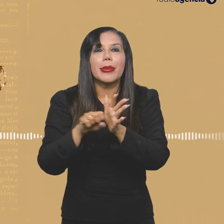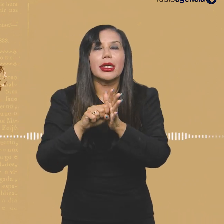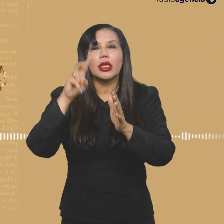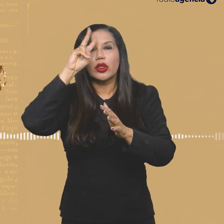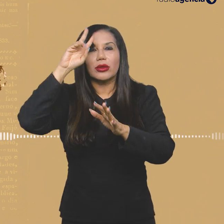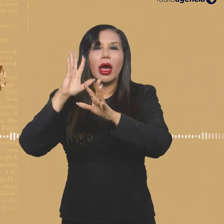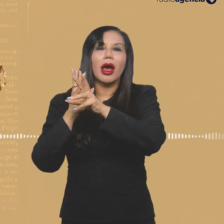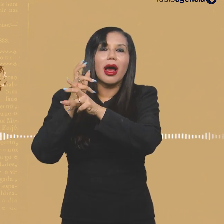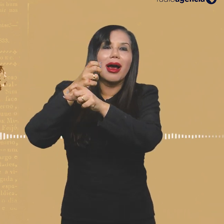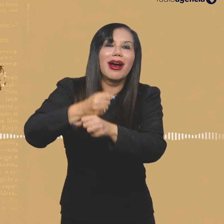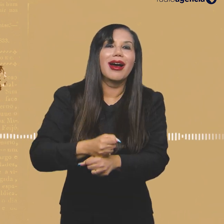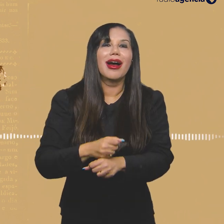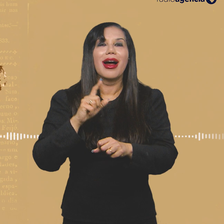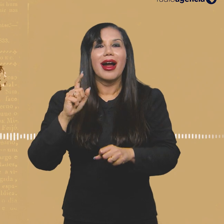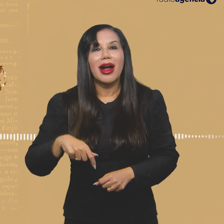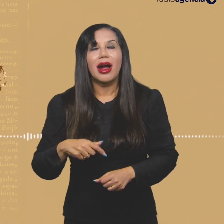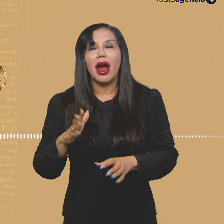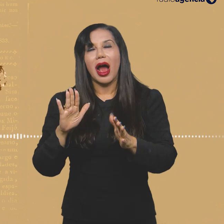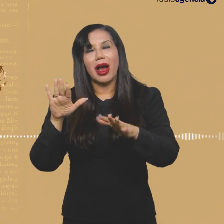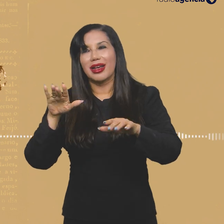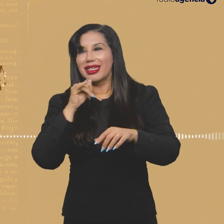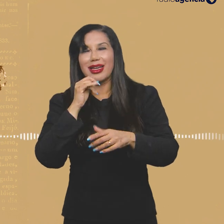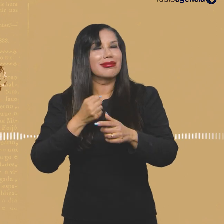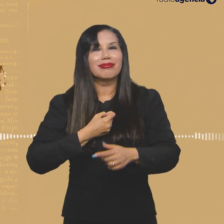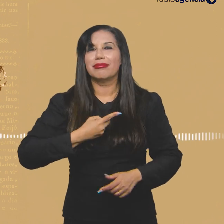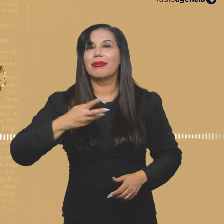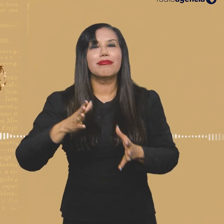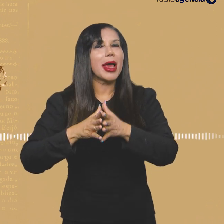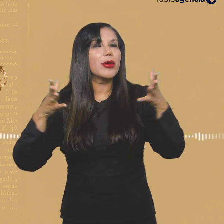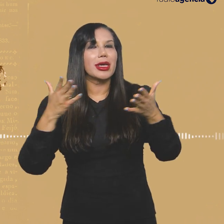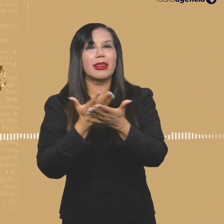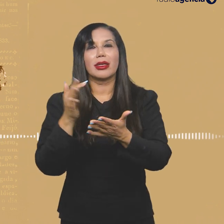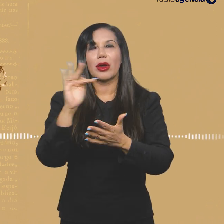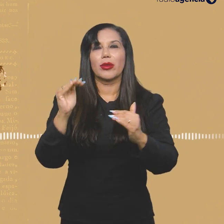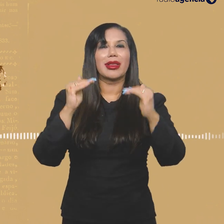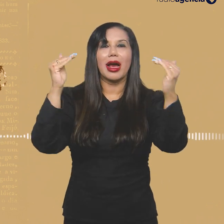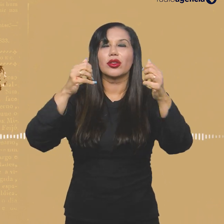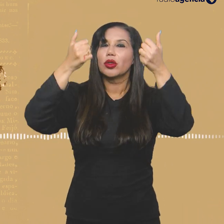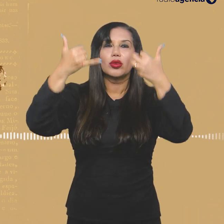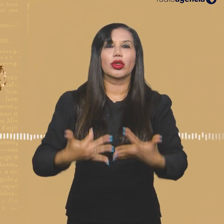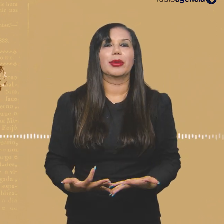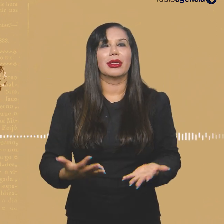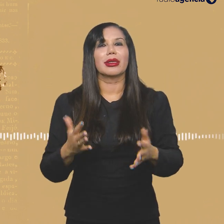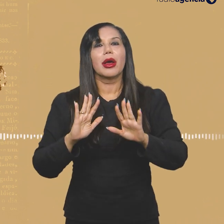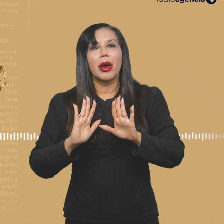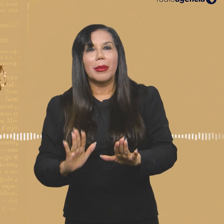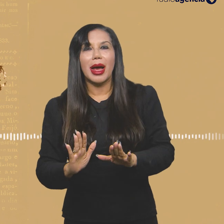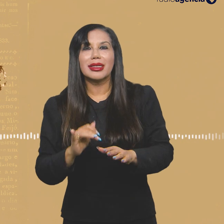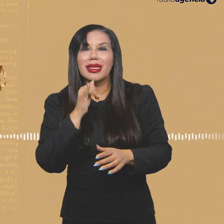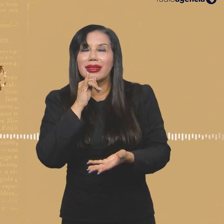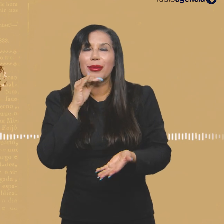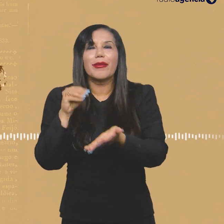história esquecida, entre aspas, que é negligenciada na maioria dos cursos de comunicação do país, mas que tem robusta